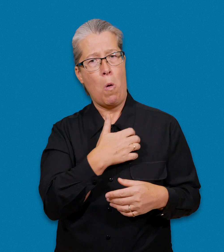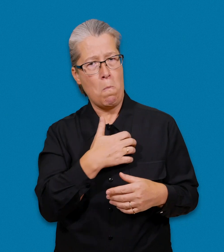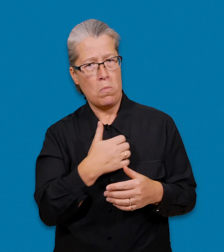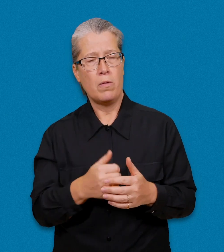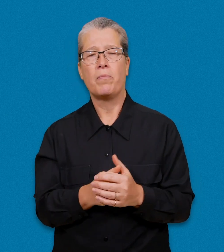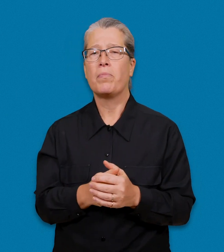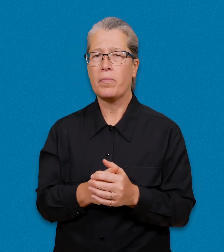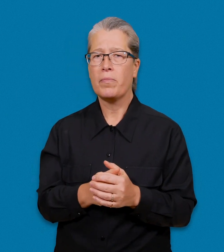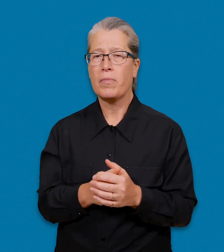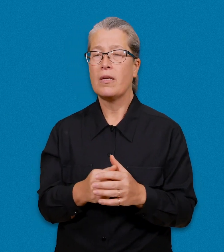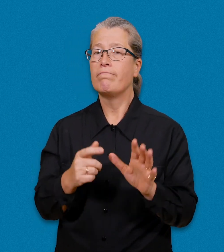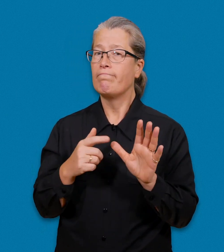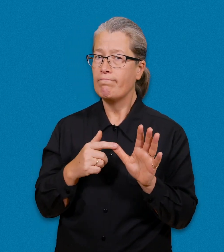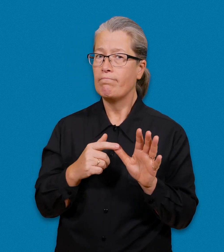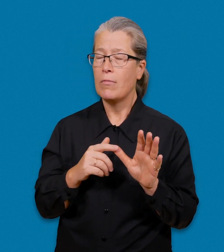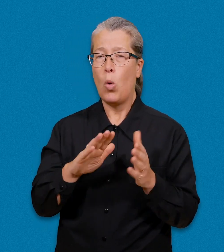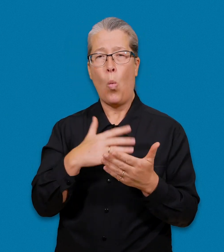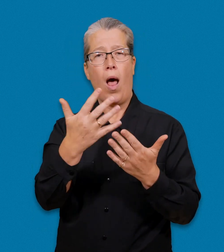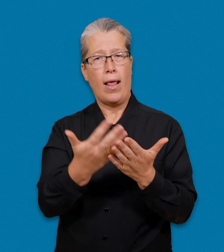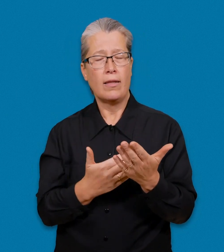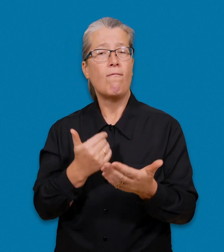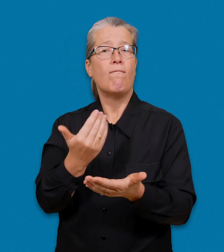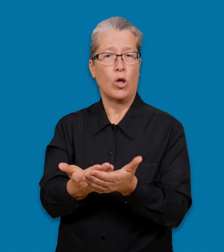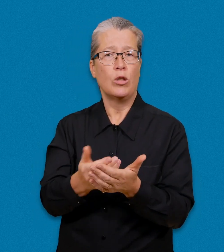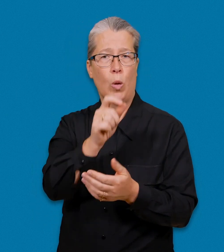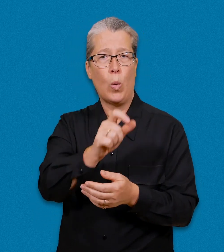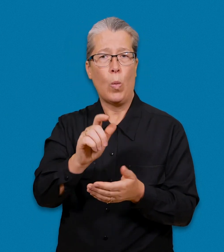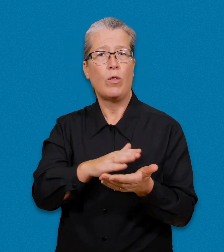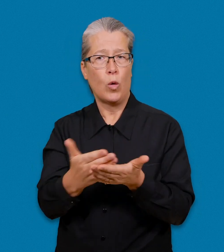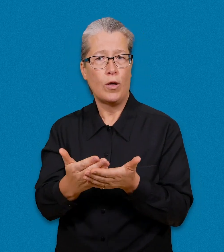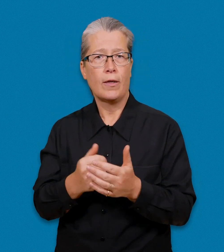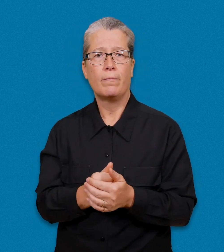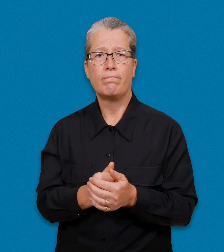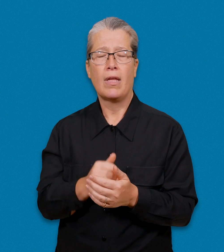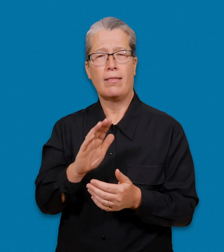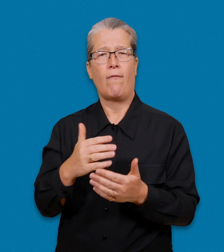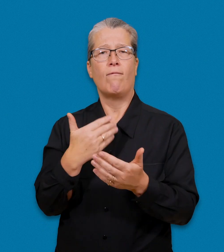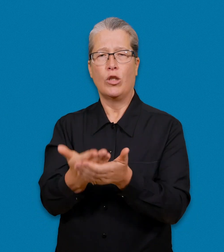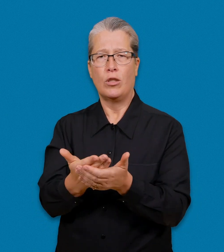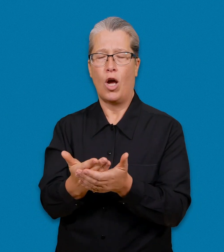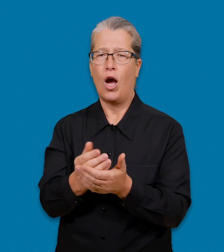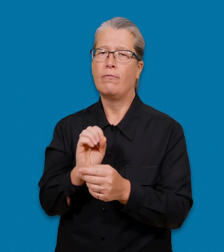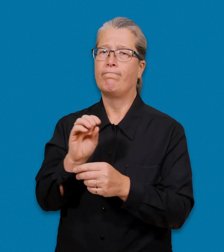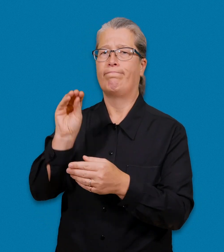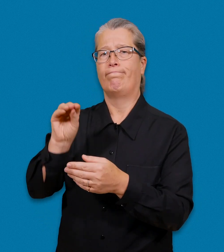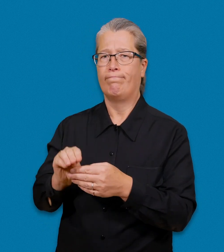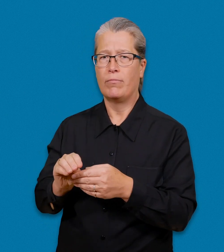hobbyer. Föreslå tolkar för din tolklista. Lämna ditt förslag på